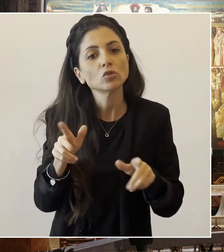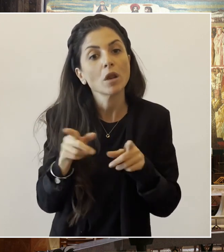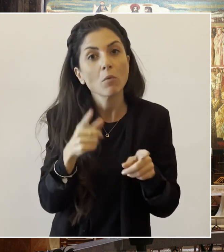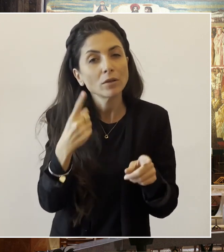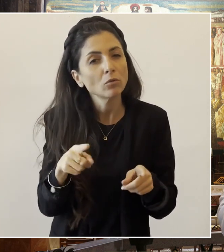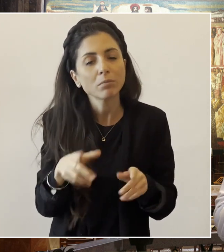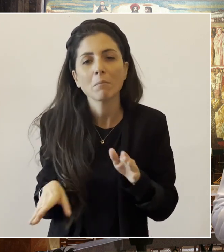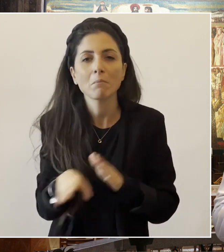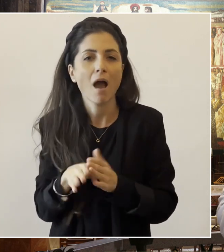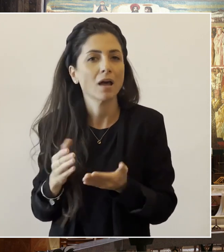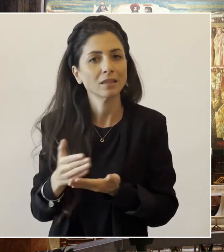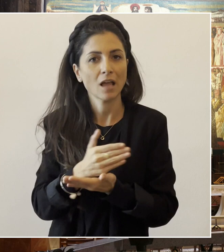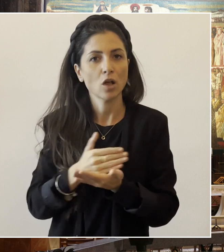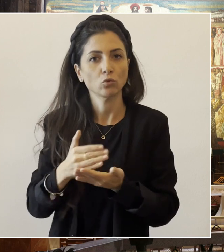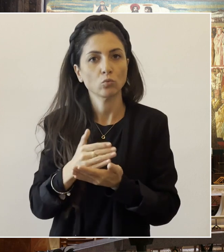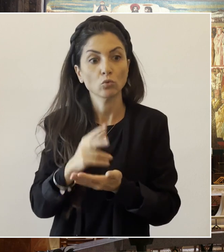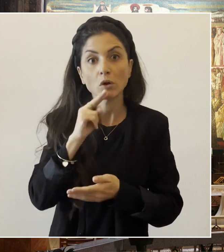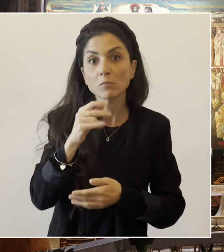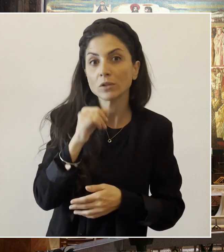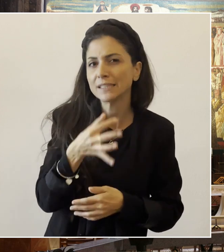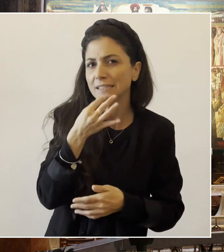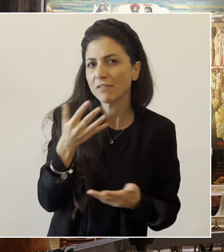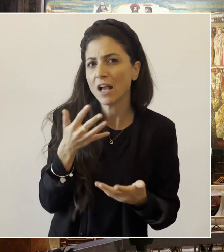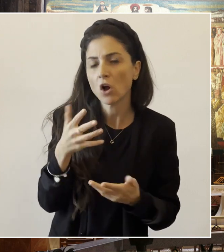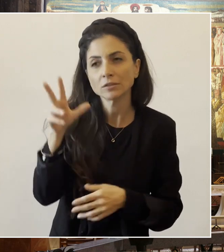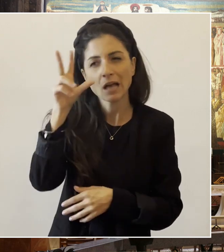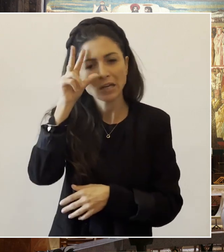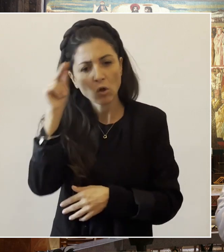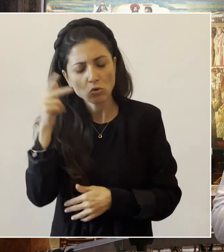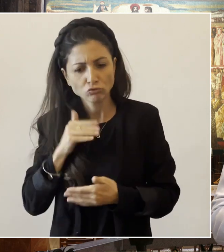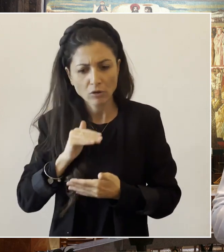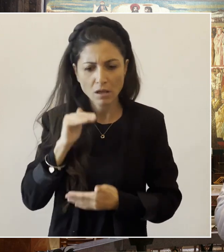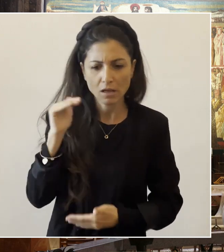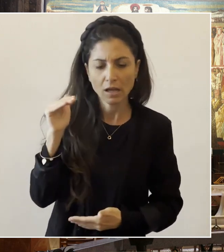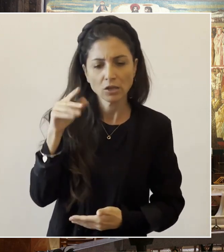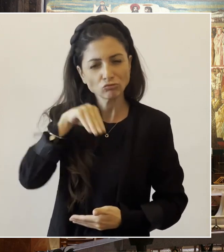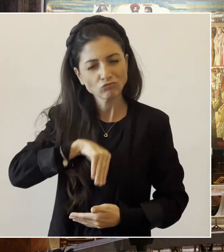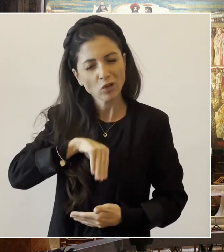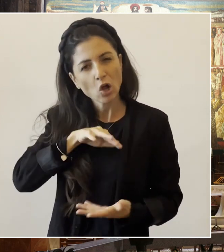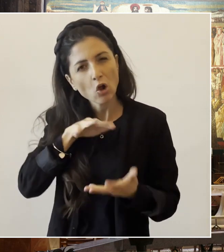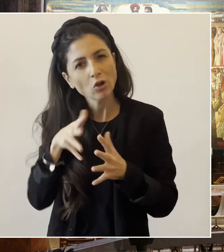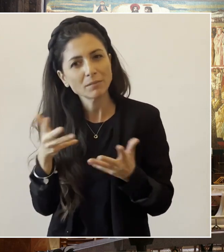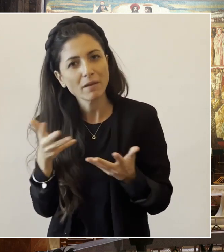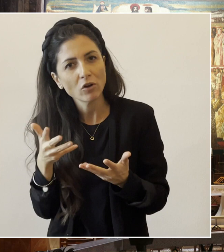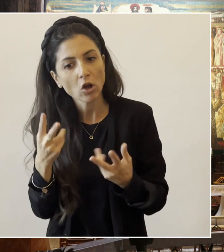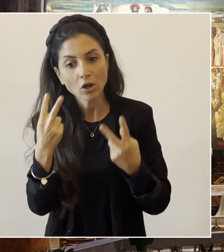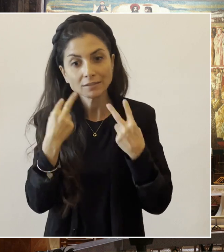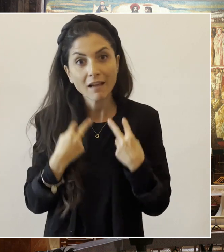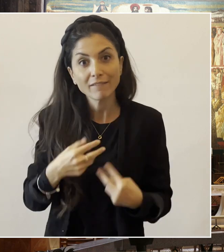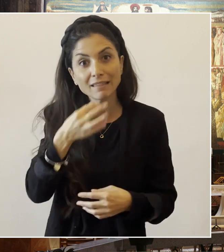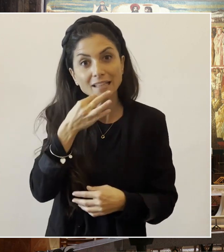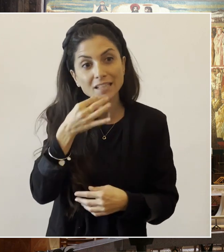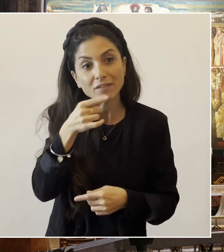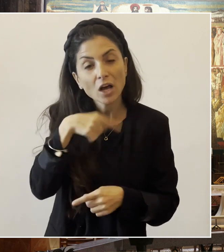riconoscere e crescere sempre di più nella consapevolezza che la vita sta nel farsi servo, nel farsi prossimo come